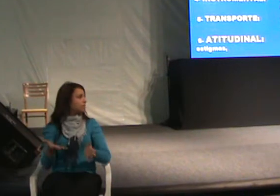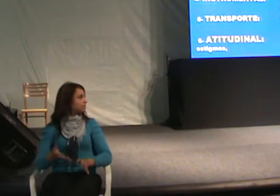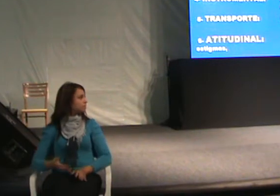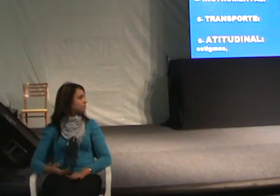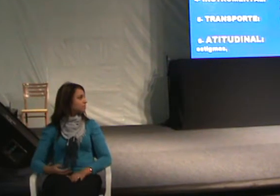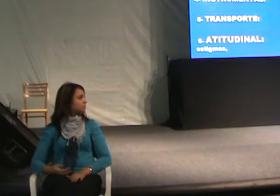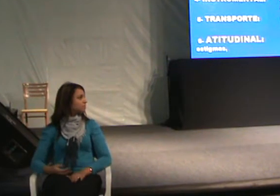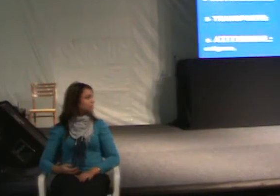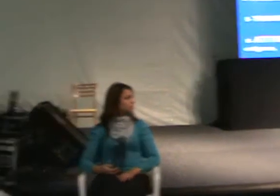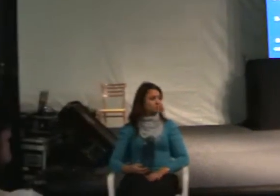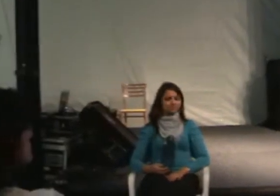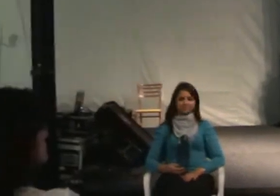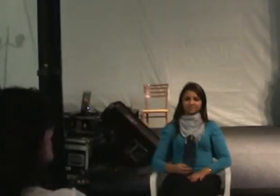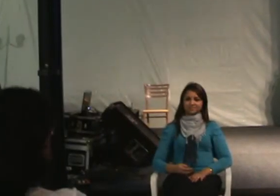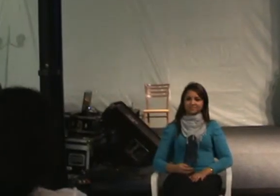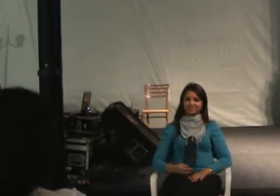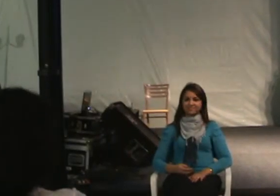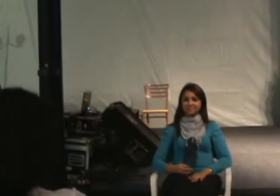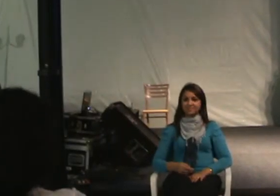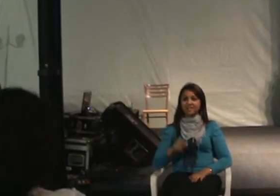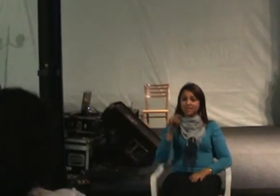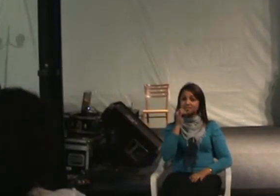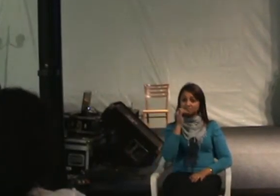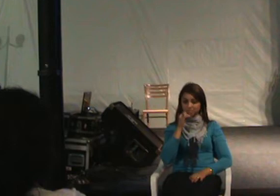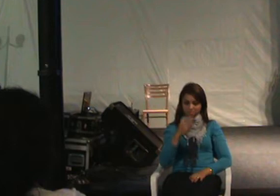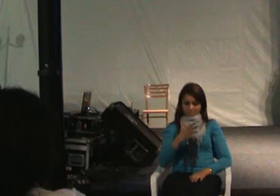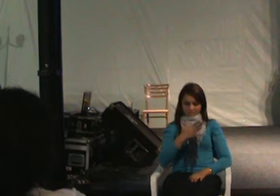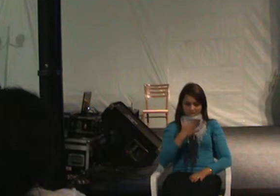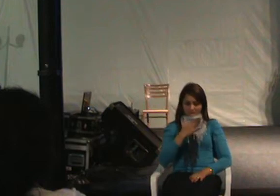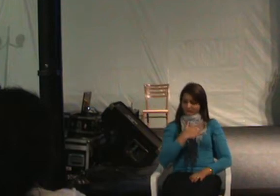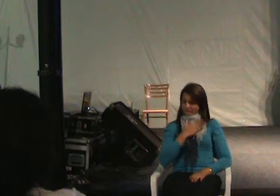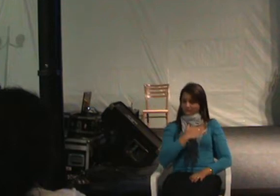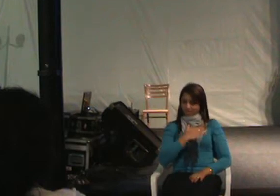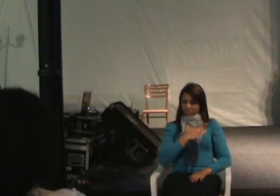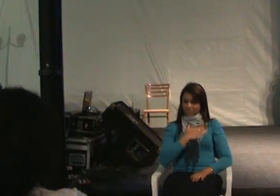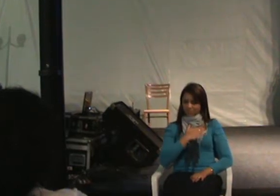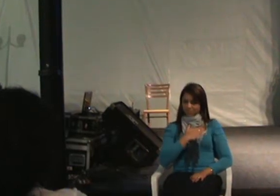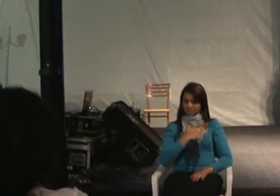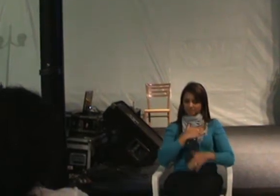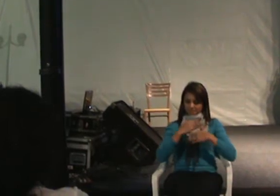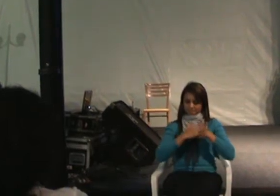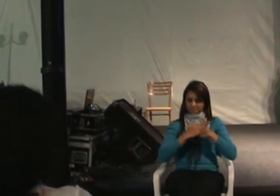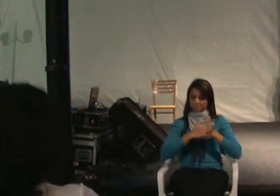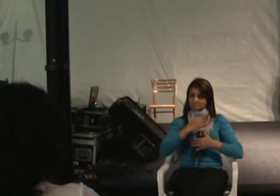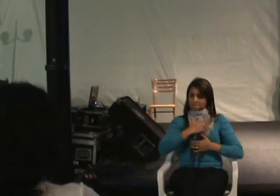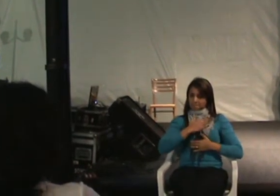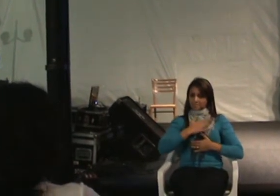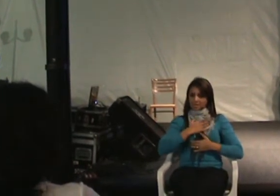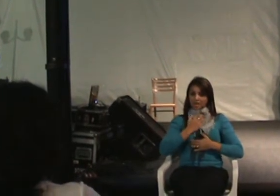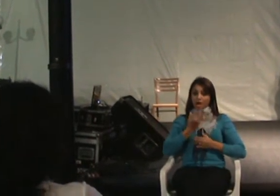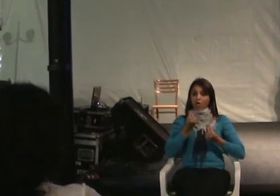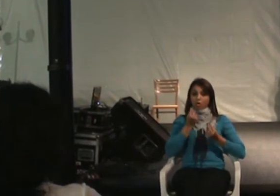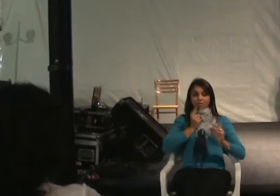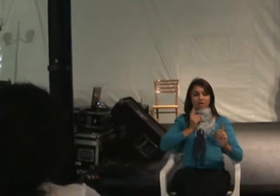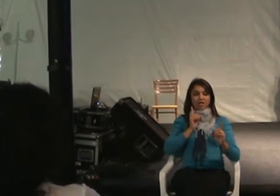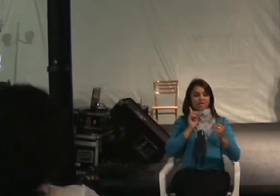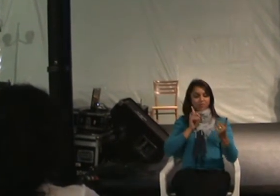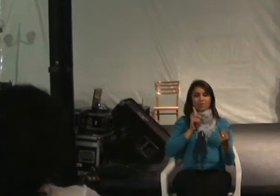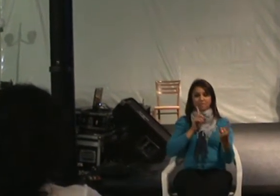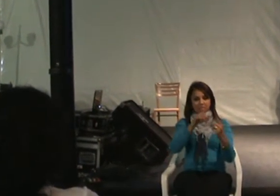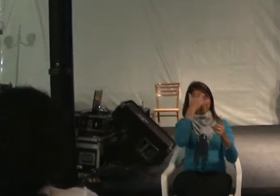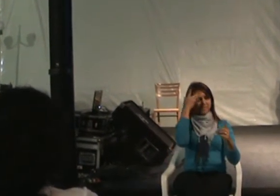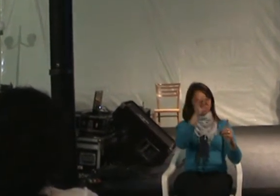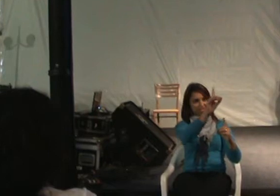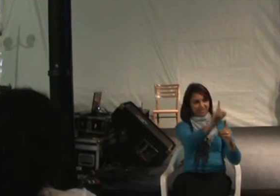O que é que você faz diante de uma pessoa com deficiência?